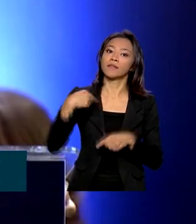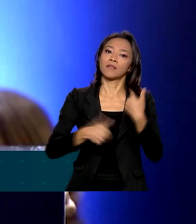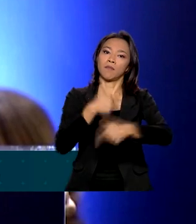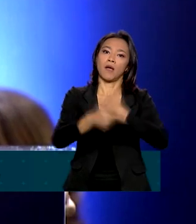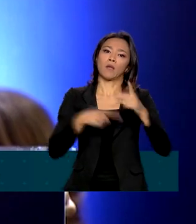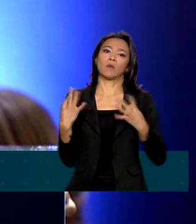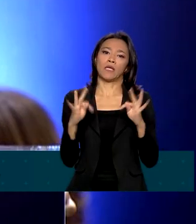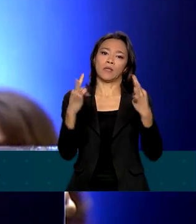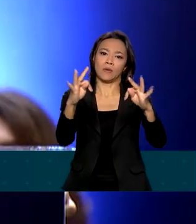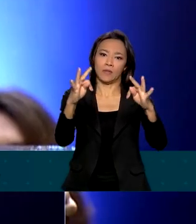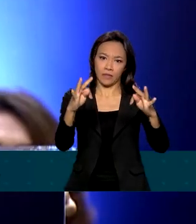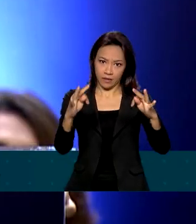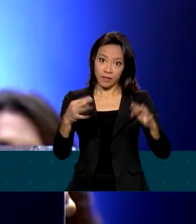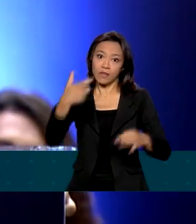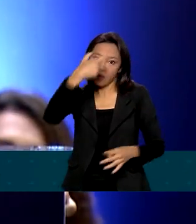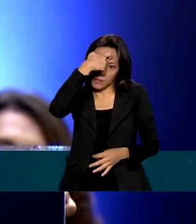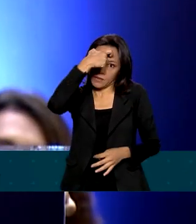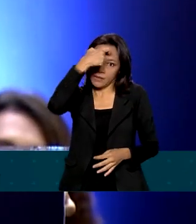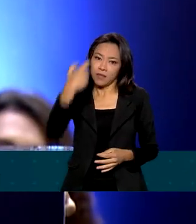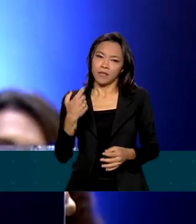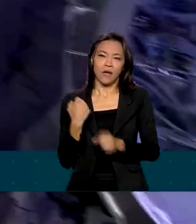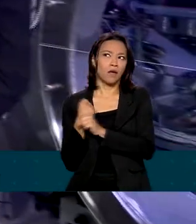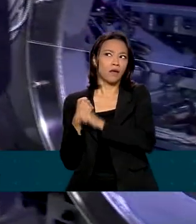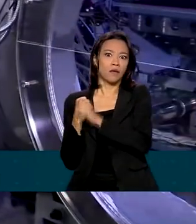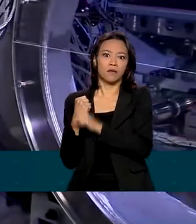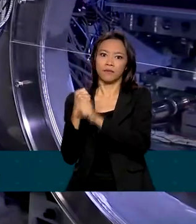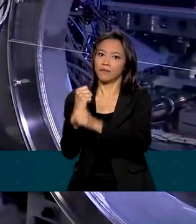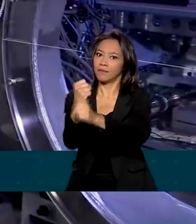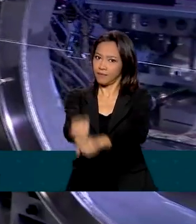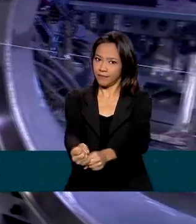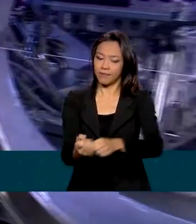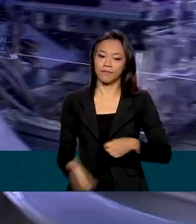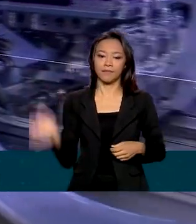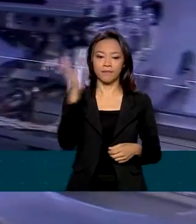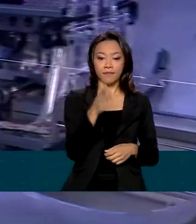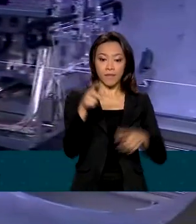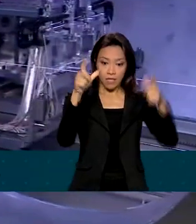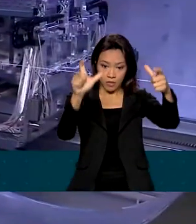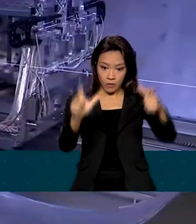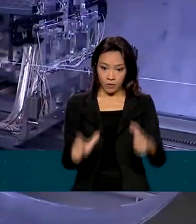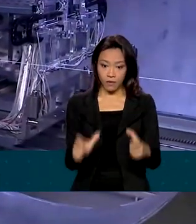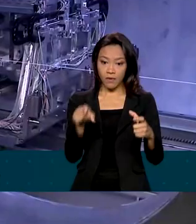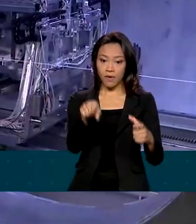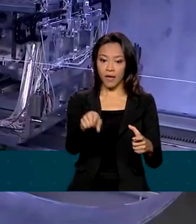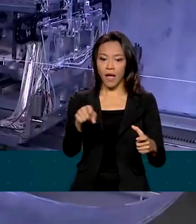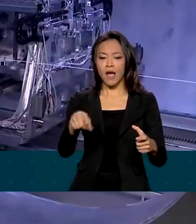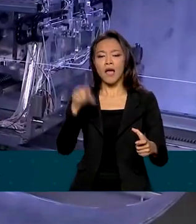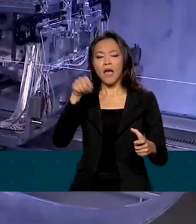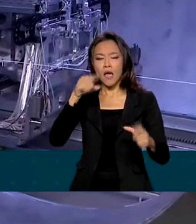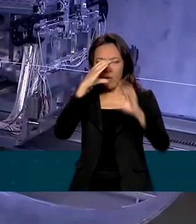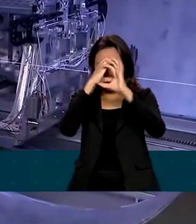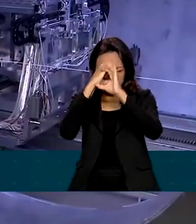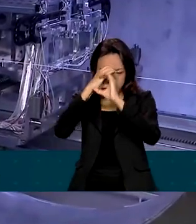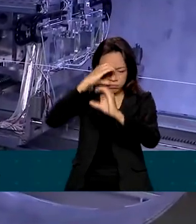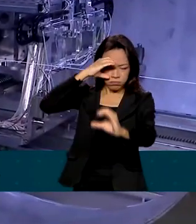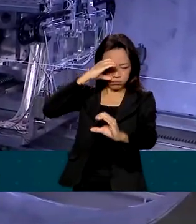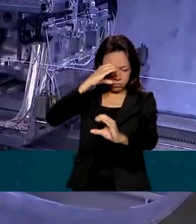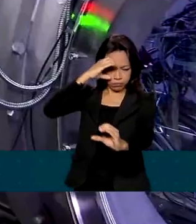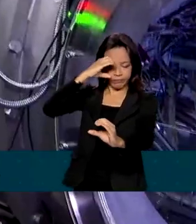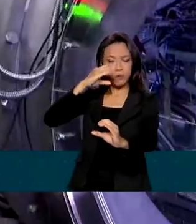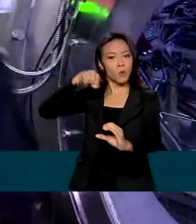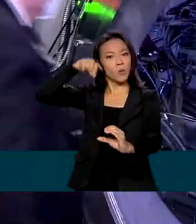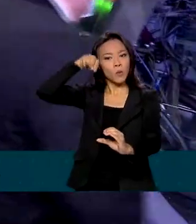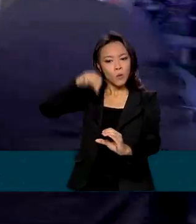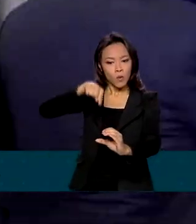forma estável e durante décadas. O Sirius funciona como um poderoso microscópio. Por aqui, é